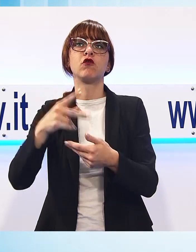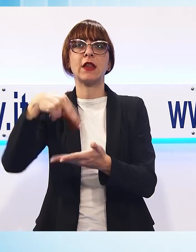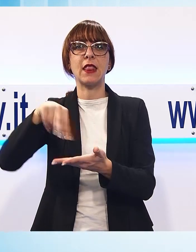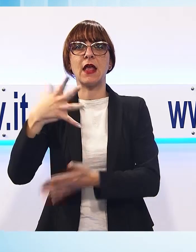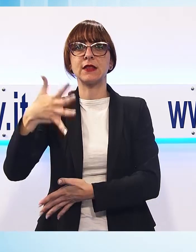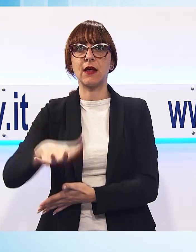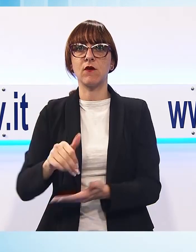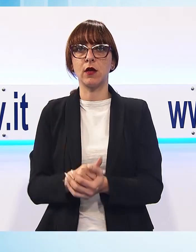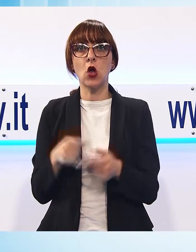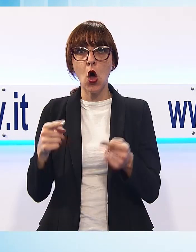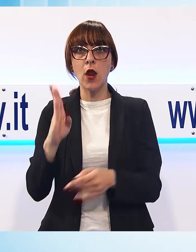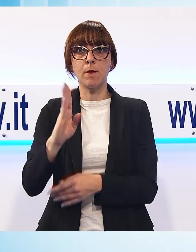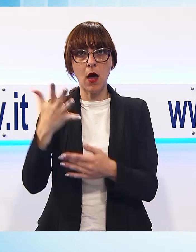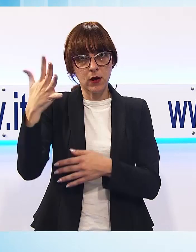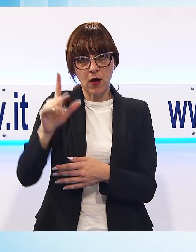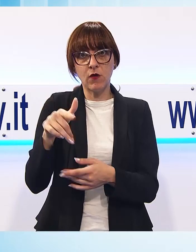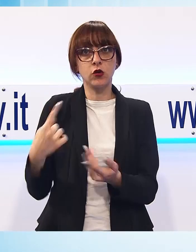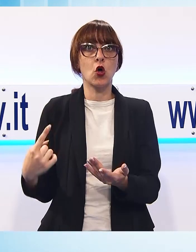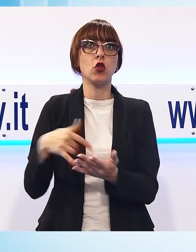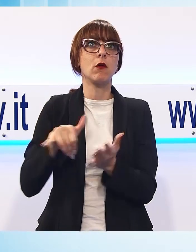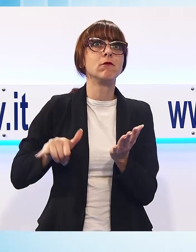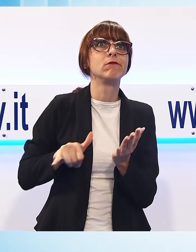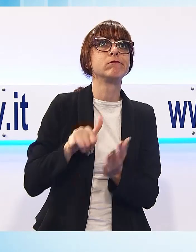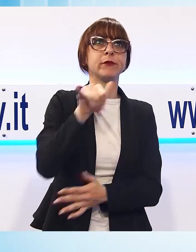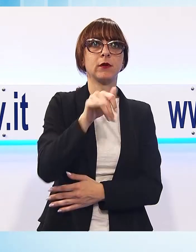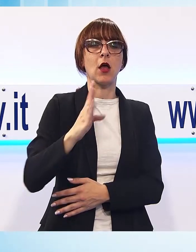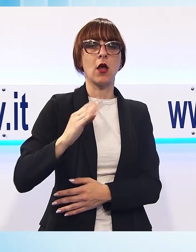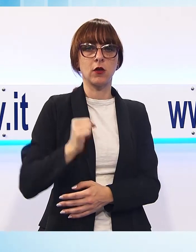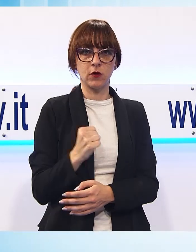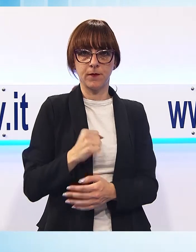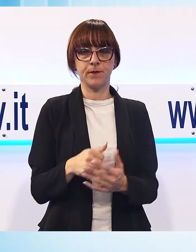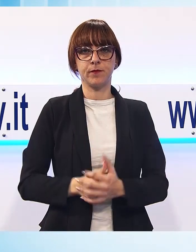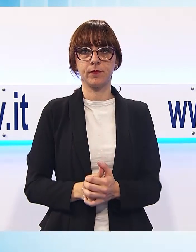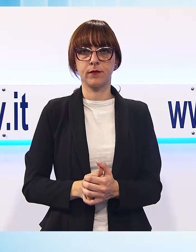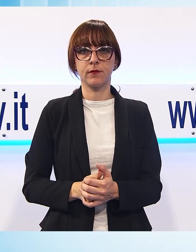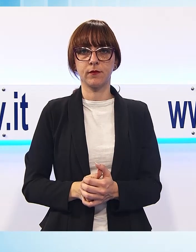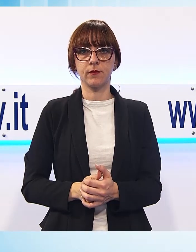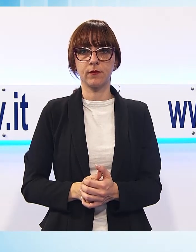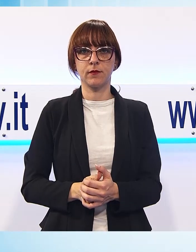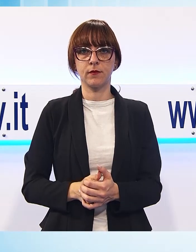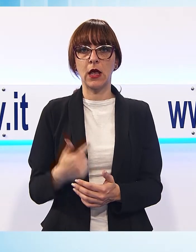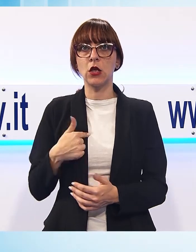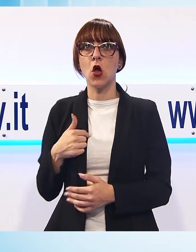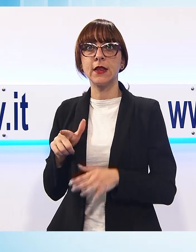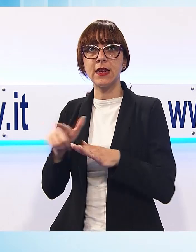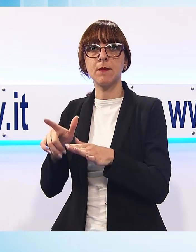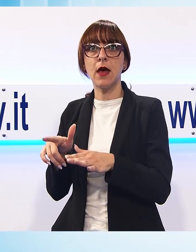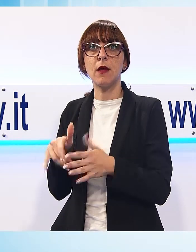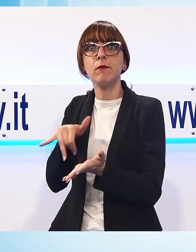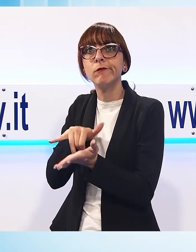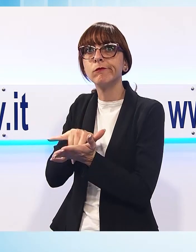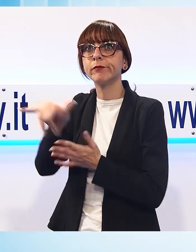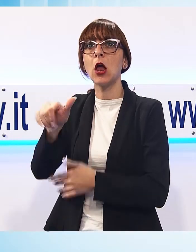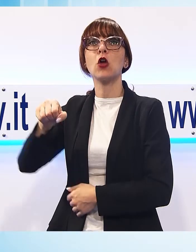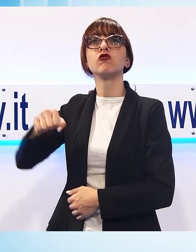dopo barga, è tempo di volare in Scozia. Nella prossima settimana andrò in Scozia, io spero che sia un momento